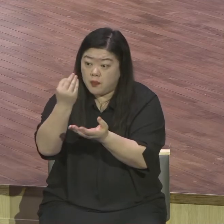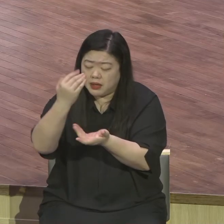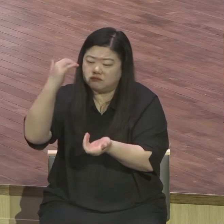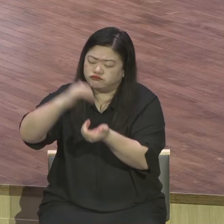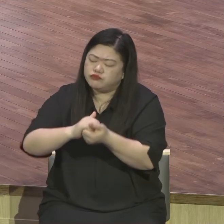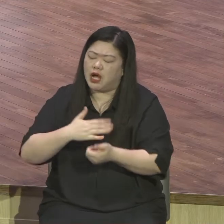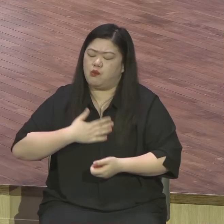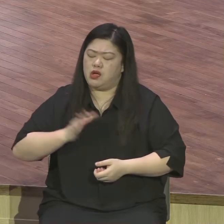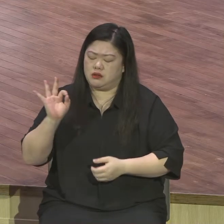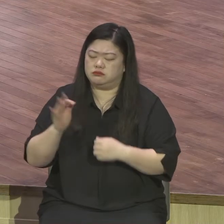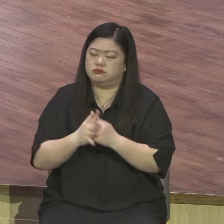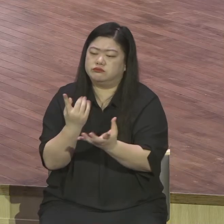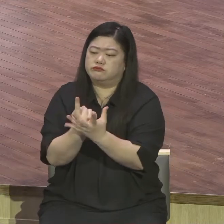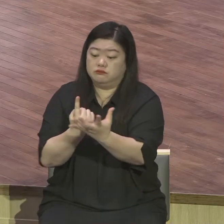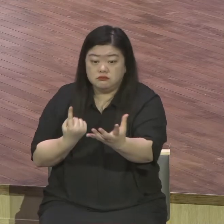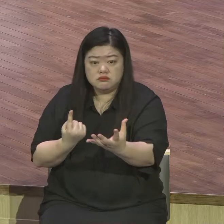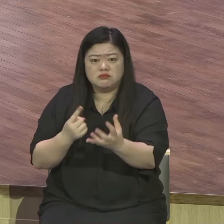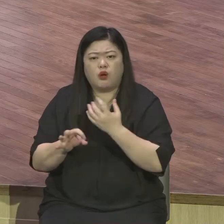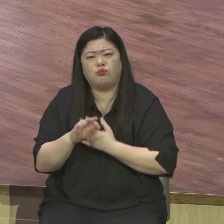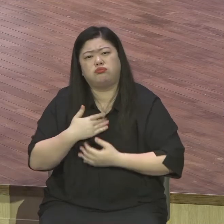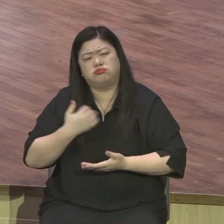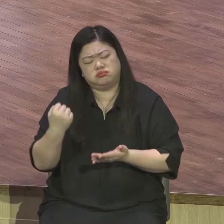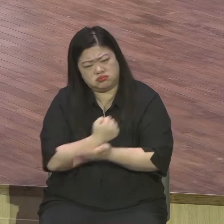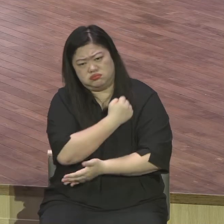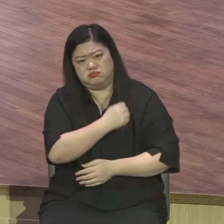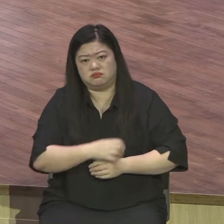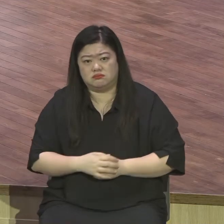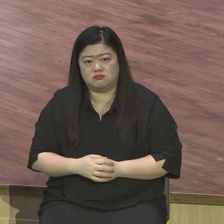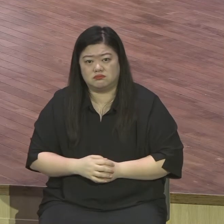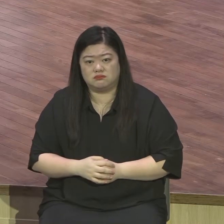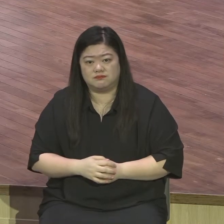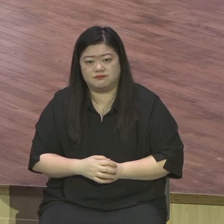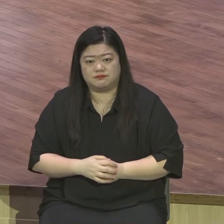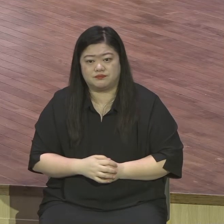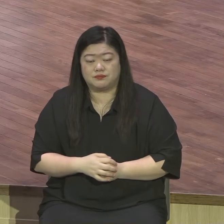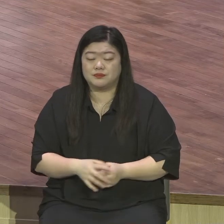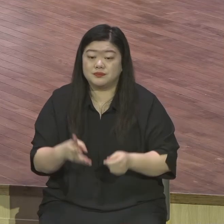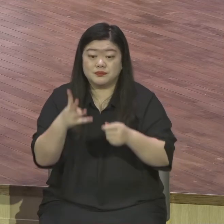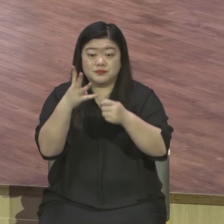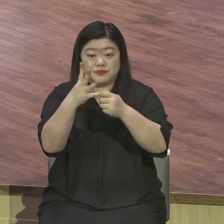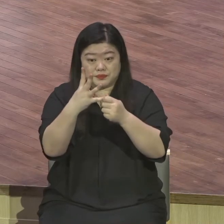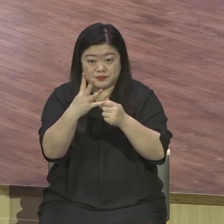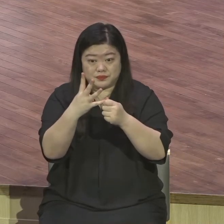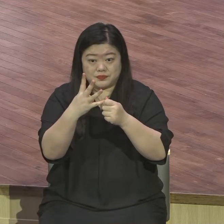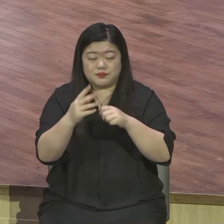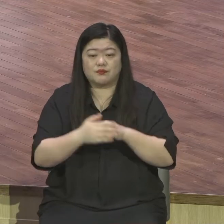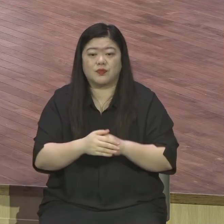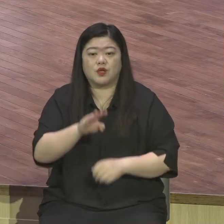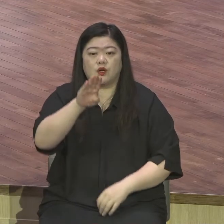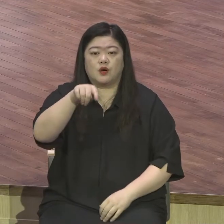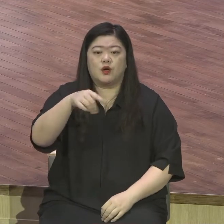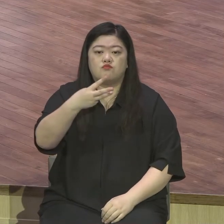네 번째는 불가항력적 은혜입니다 Existible Grace